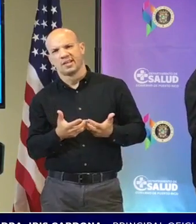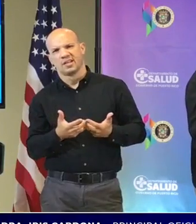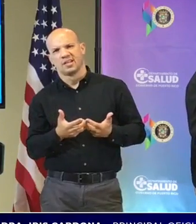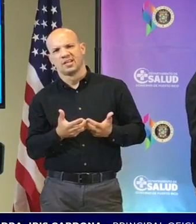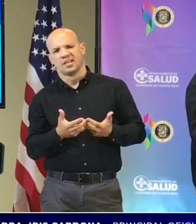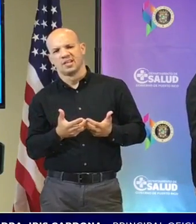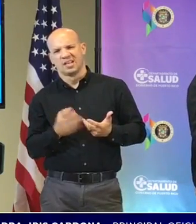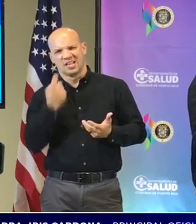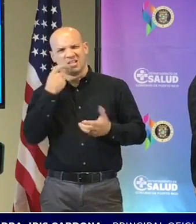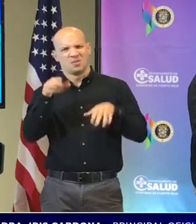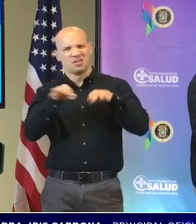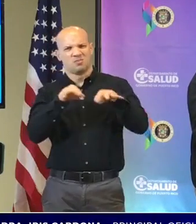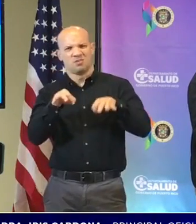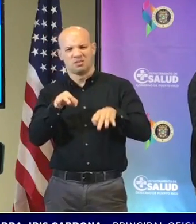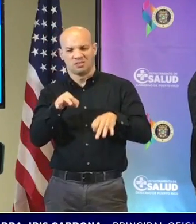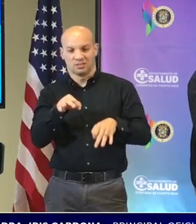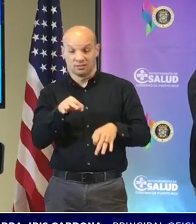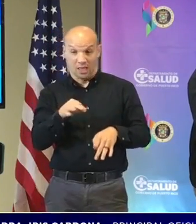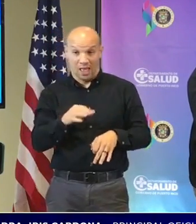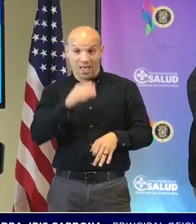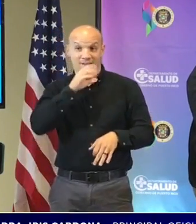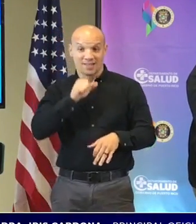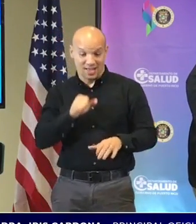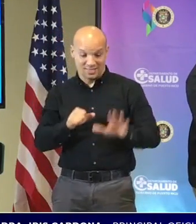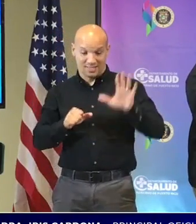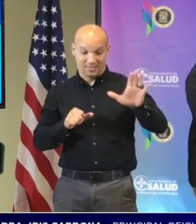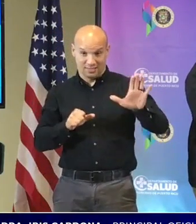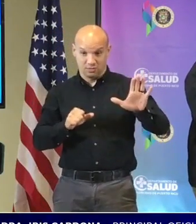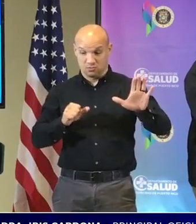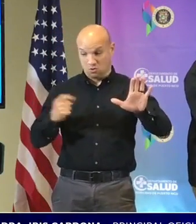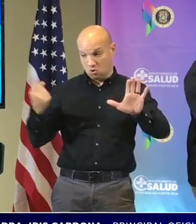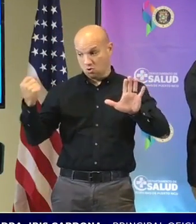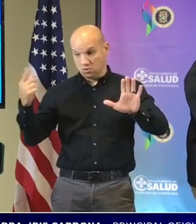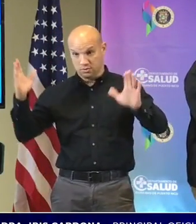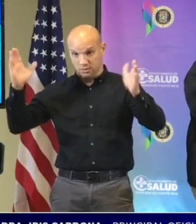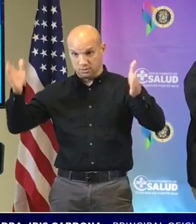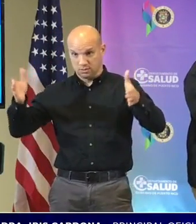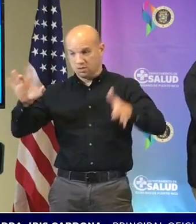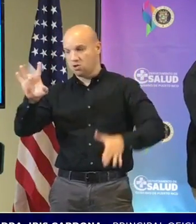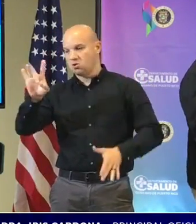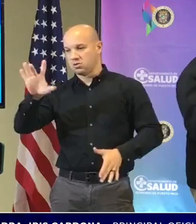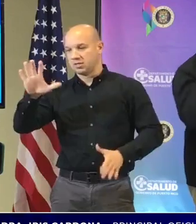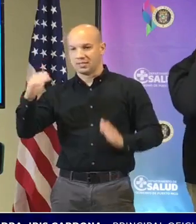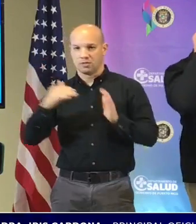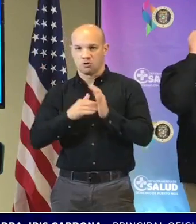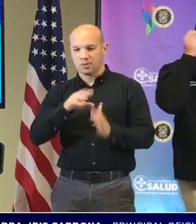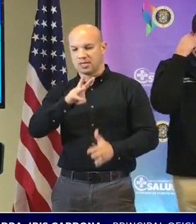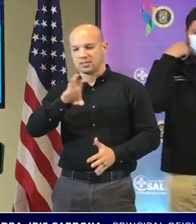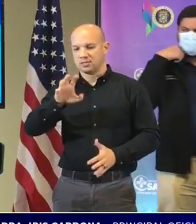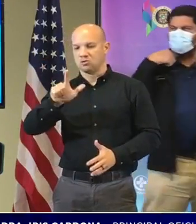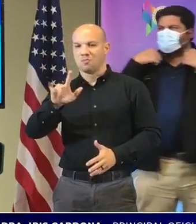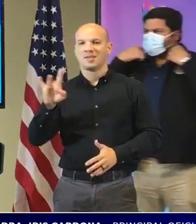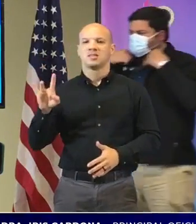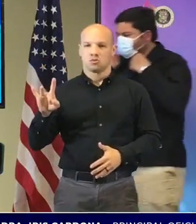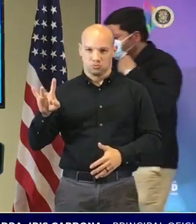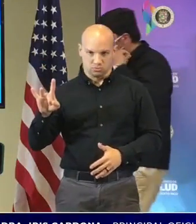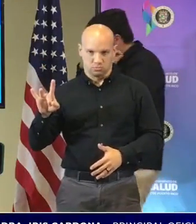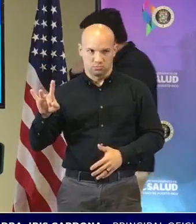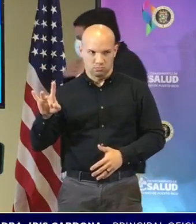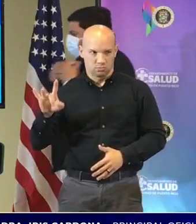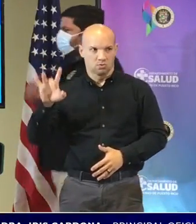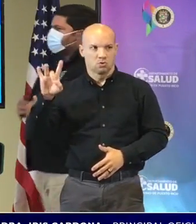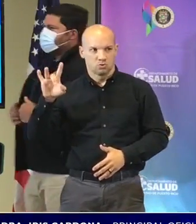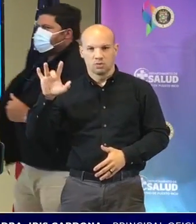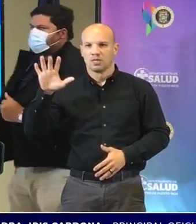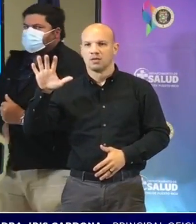de 5 a 11 años de 5 a 11 años 85 mil 628 85